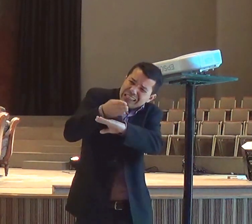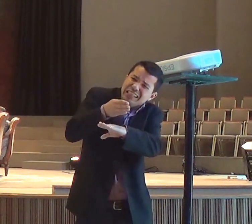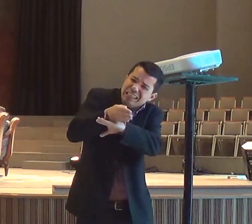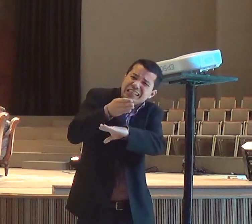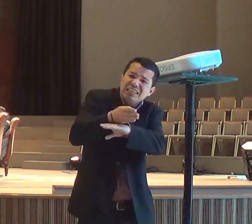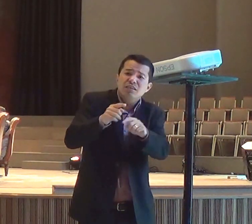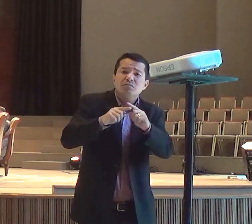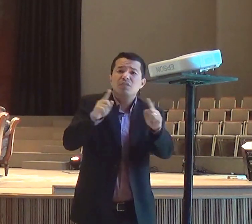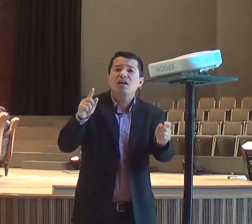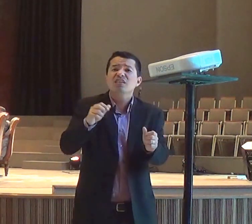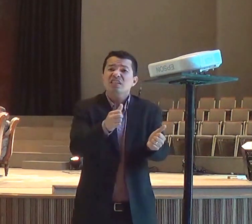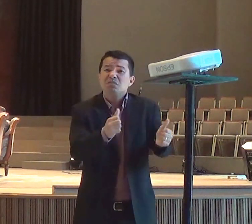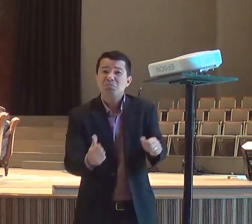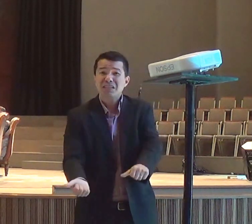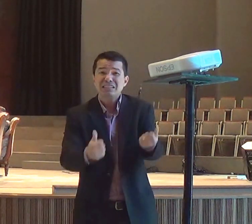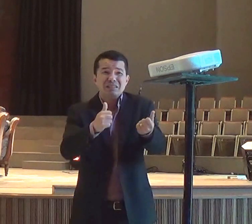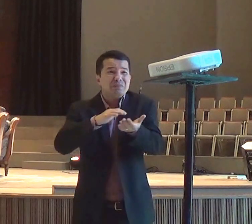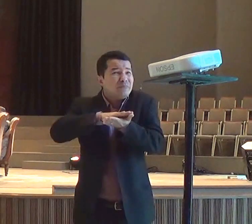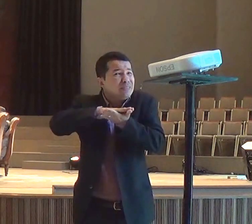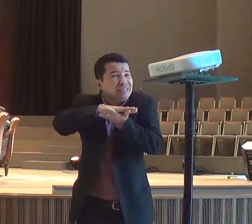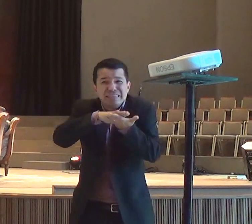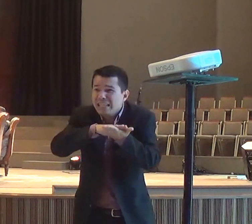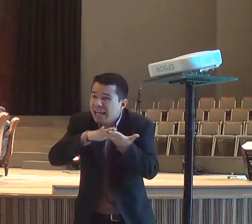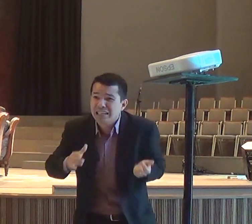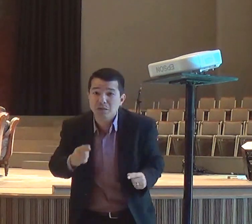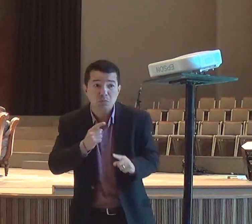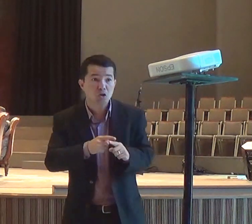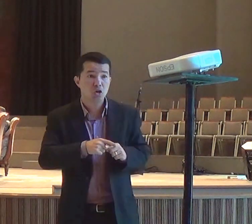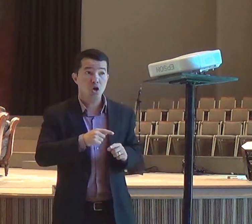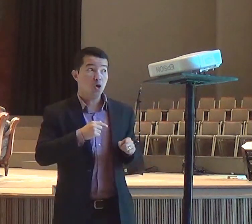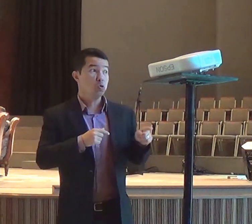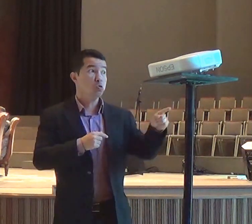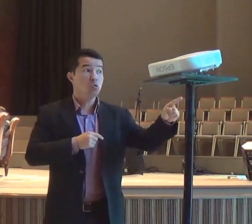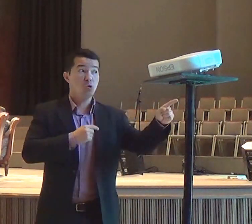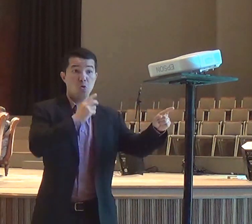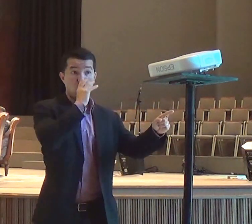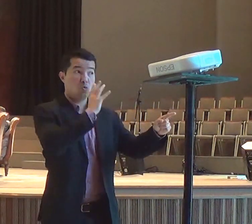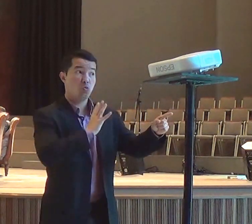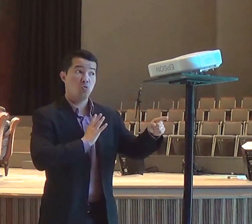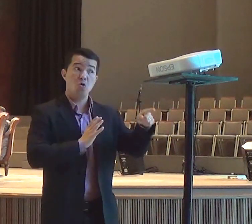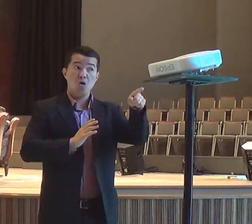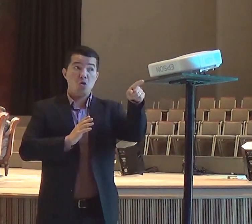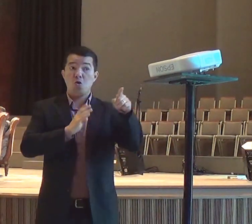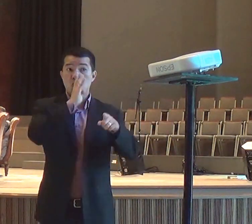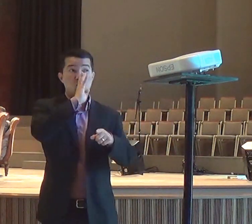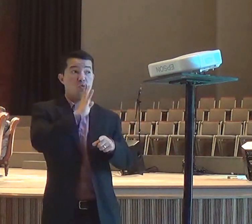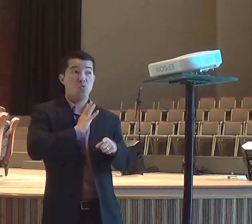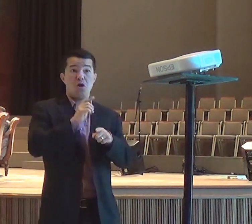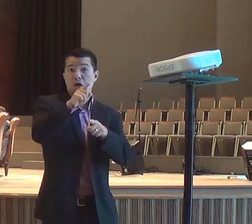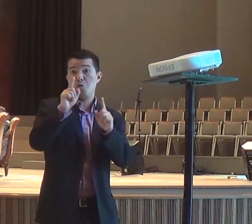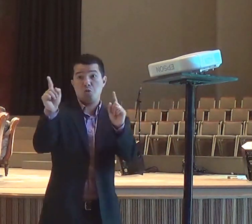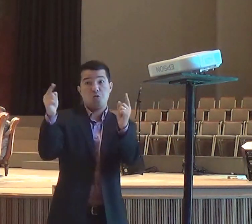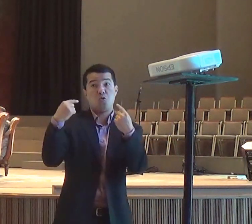valor, daquele, que te salvou, esse é o principal valor, senão, não tem sentido,